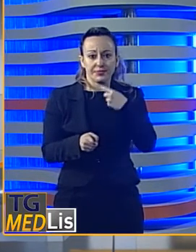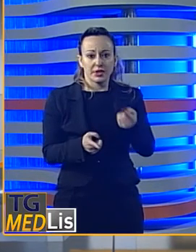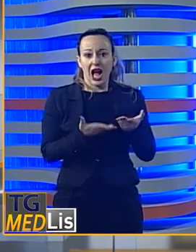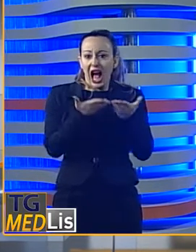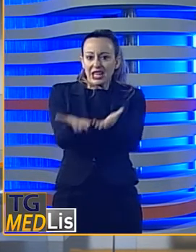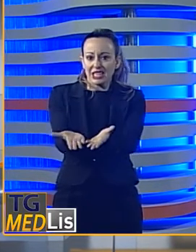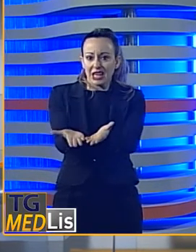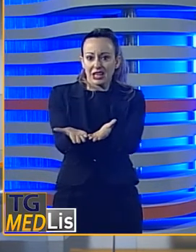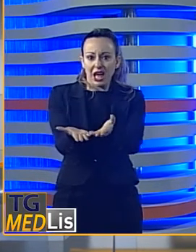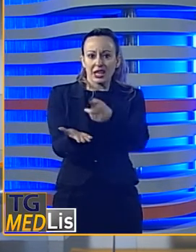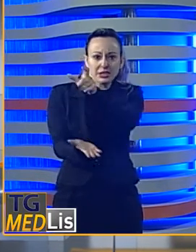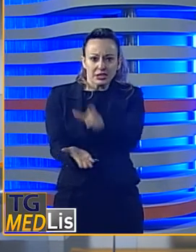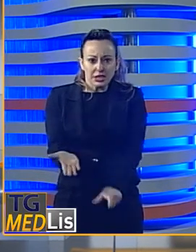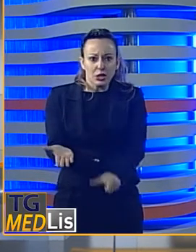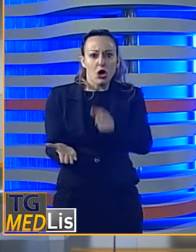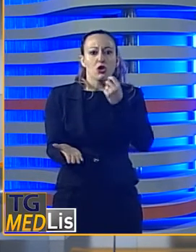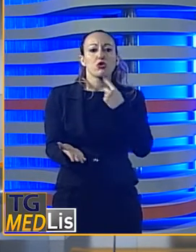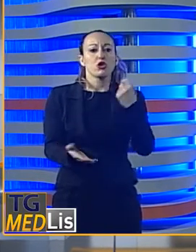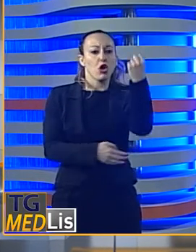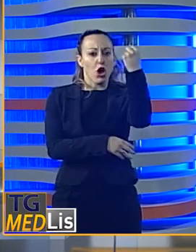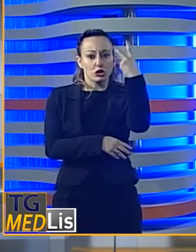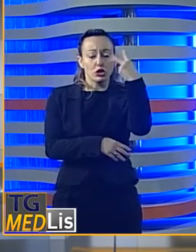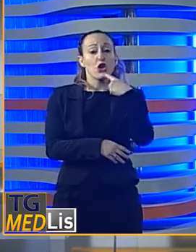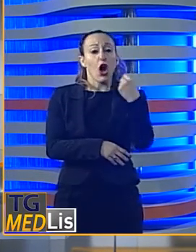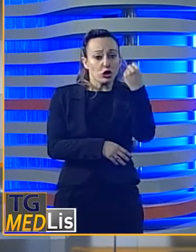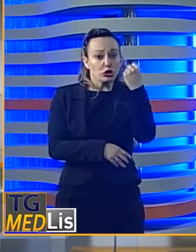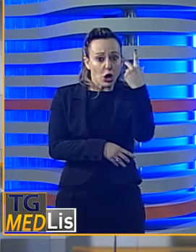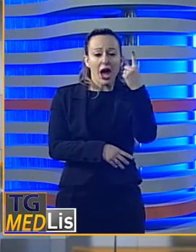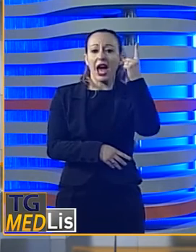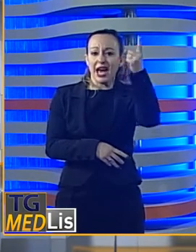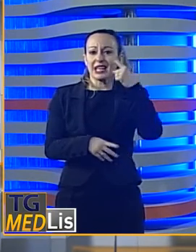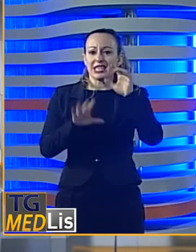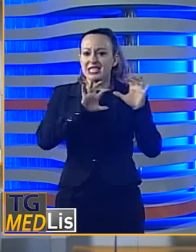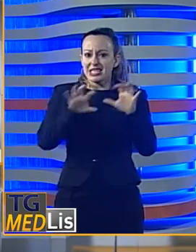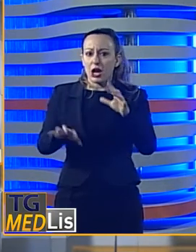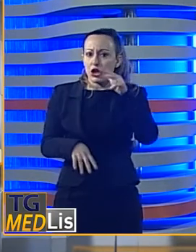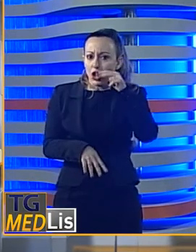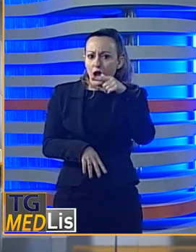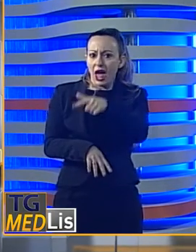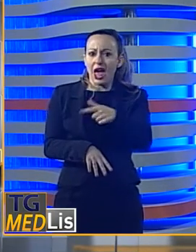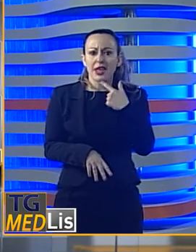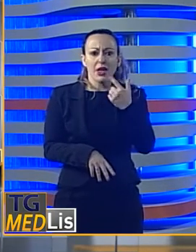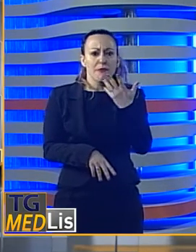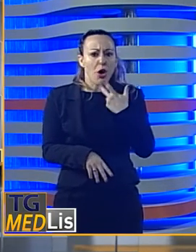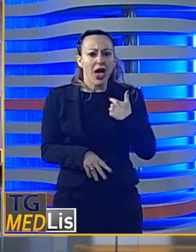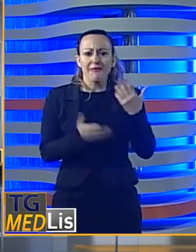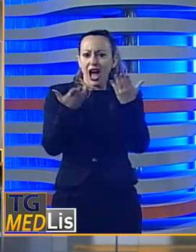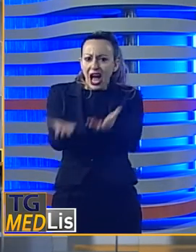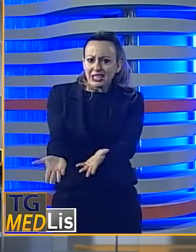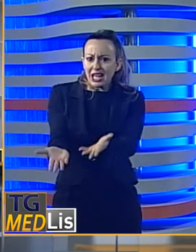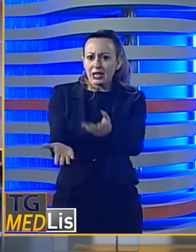operatori di prestare assistenza a un paziente in codice rosso, ha aggredito la donna che voleva assisterlo.